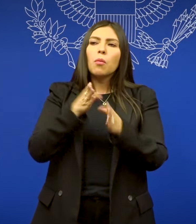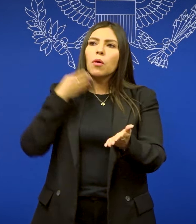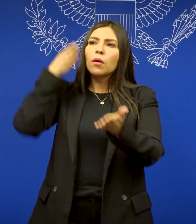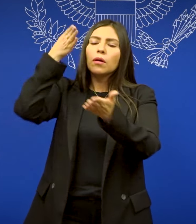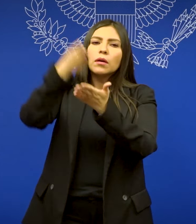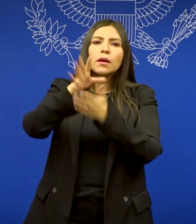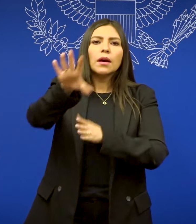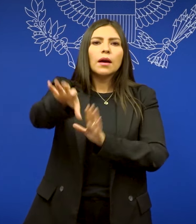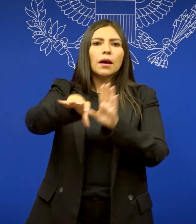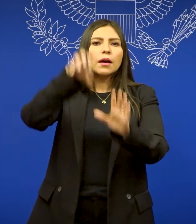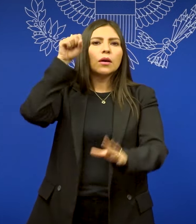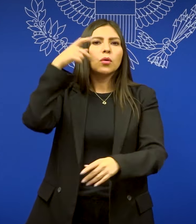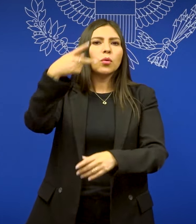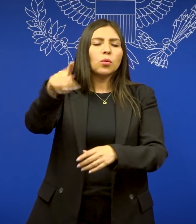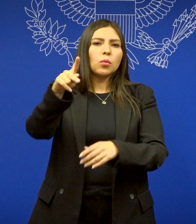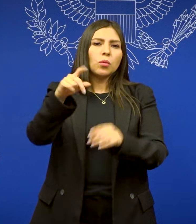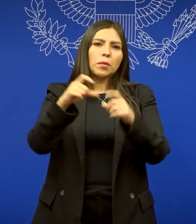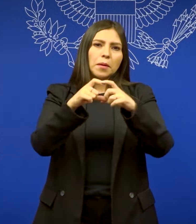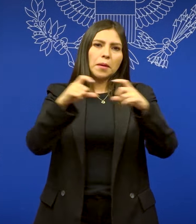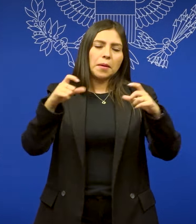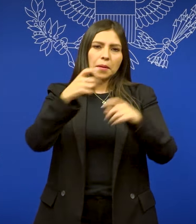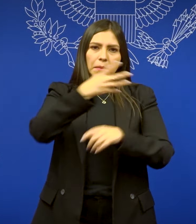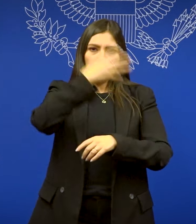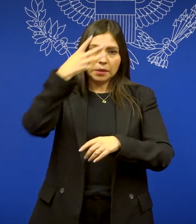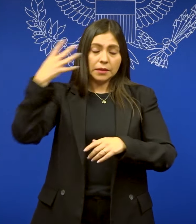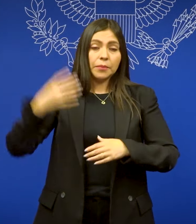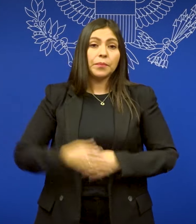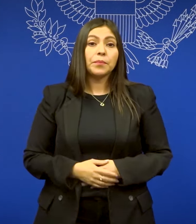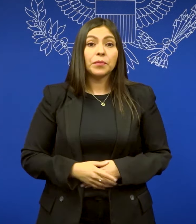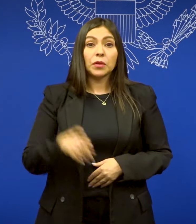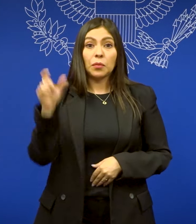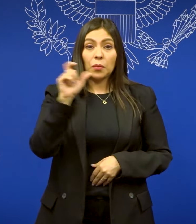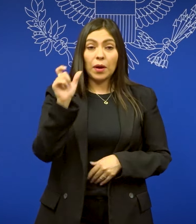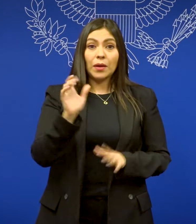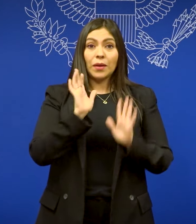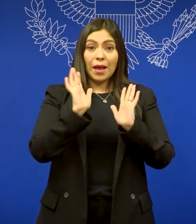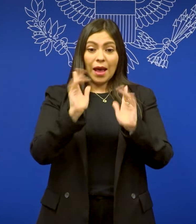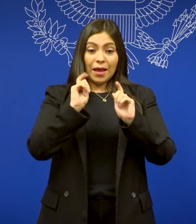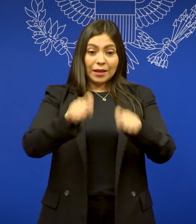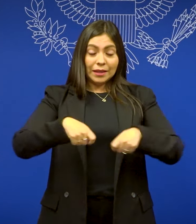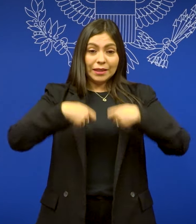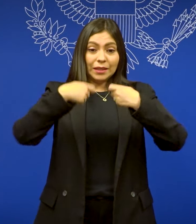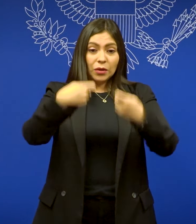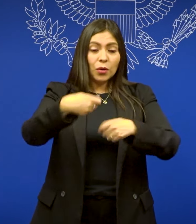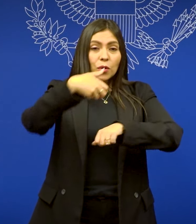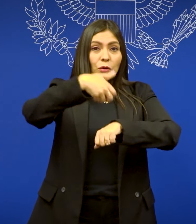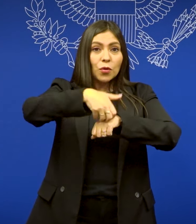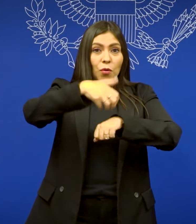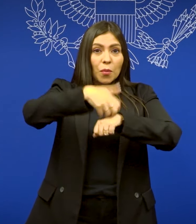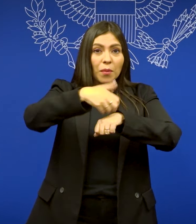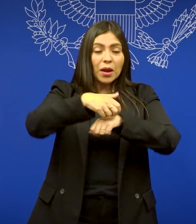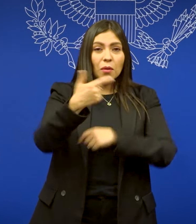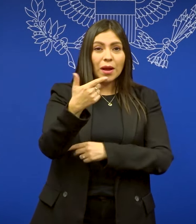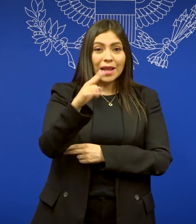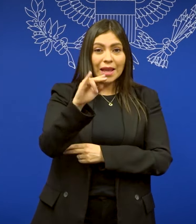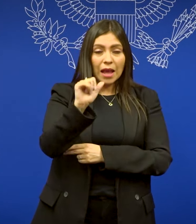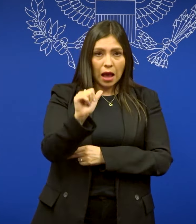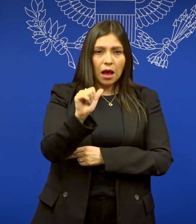recoger tus documentos en la sucursal seleccionada. 5. Una vez que tengas el número de guía,